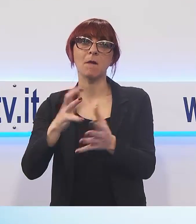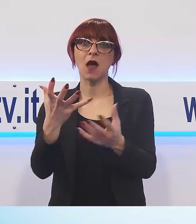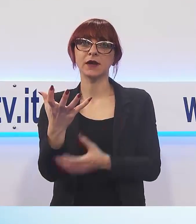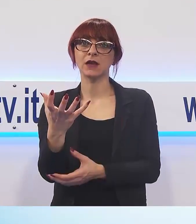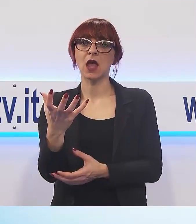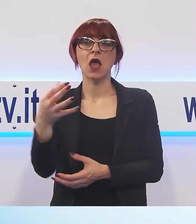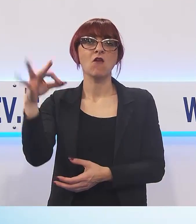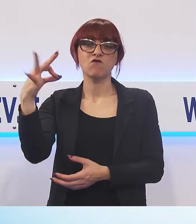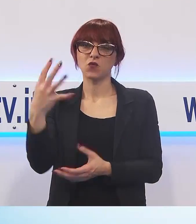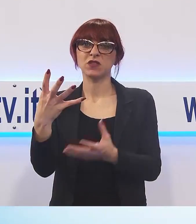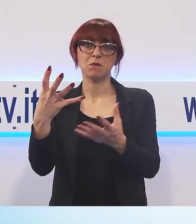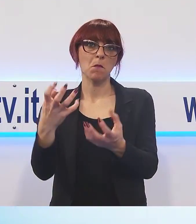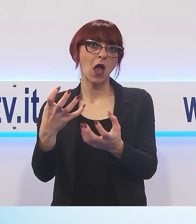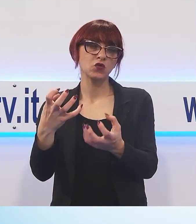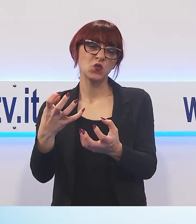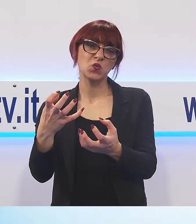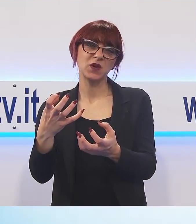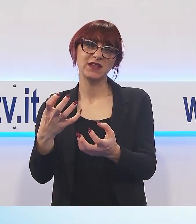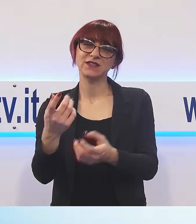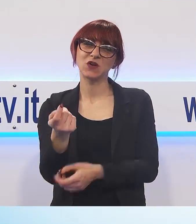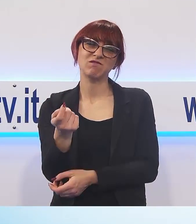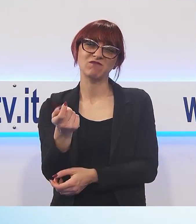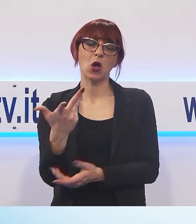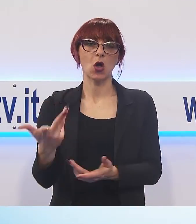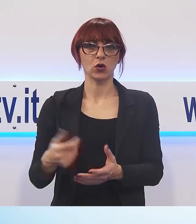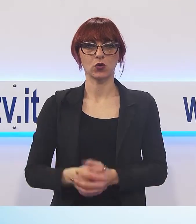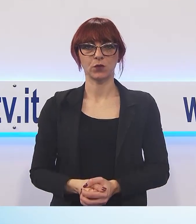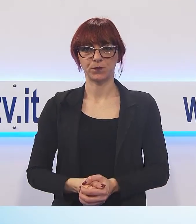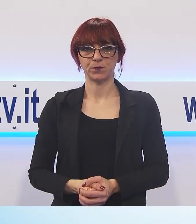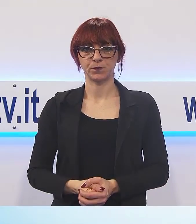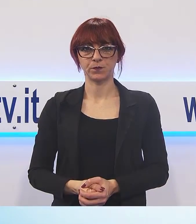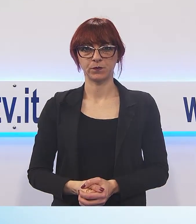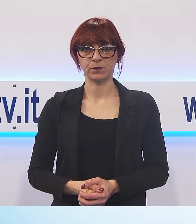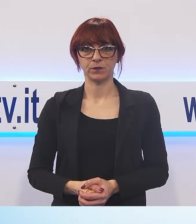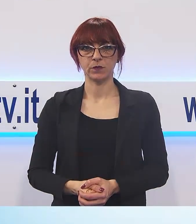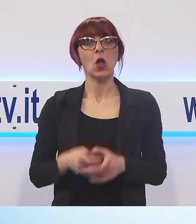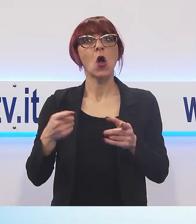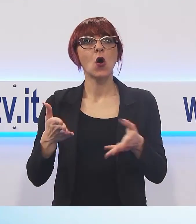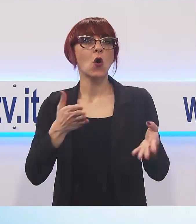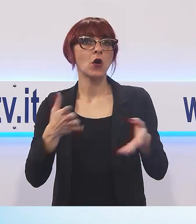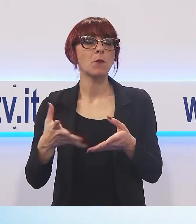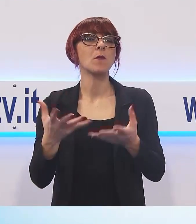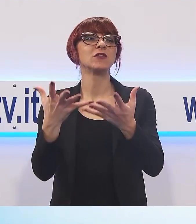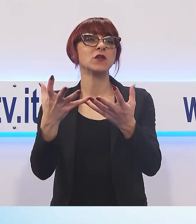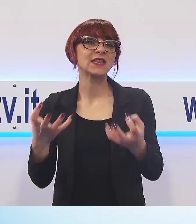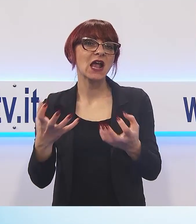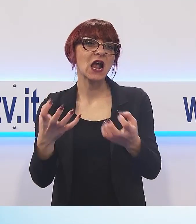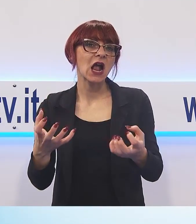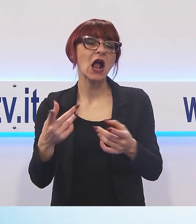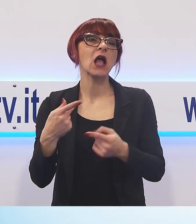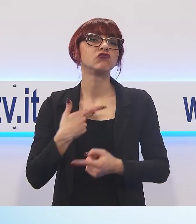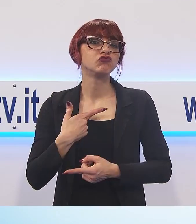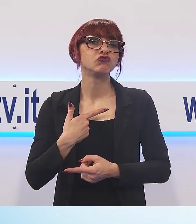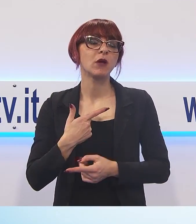possiamo affermare che è quasi completata la fase di raccolta delle castagne, dedicata all'essiccazione dentro i metati, per cui è anche il